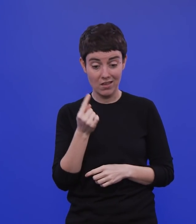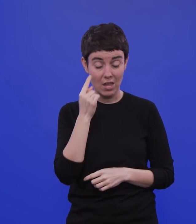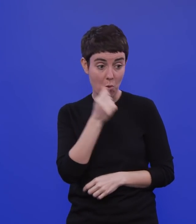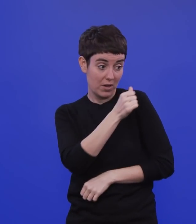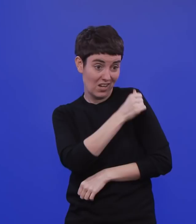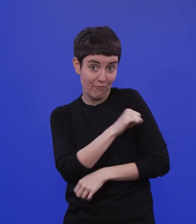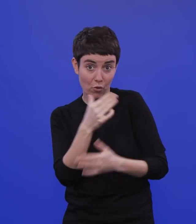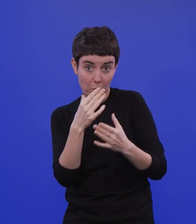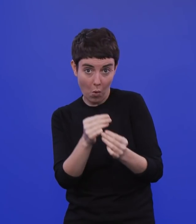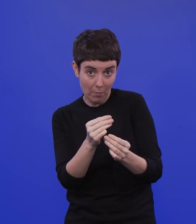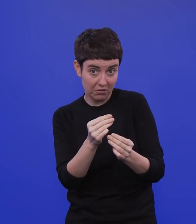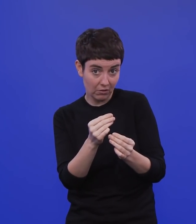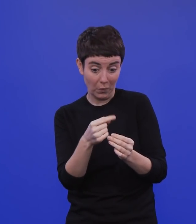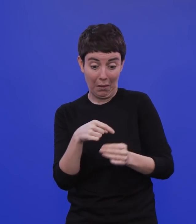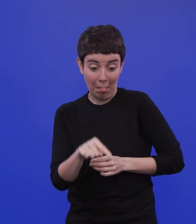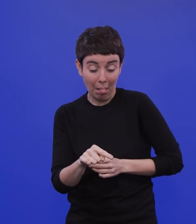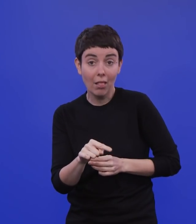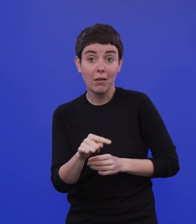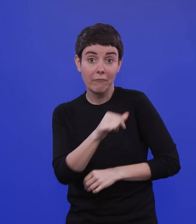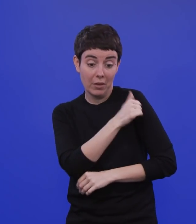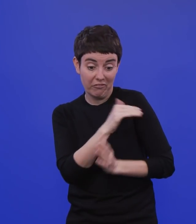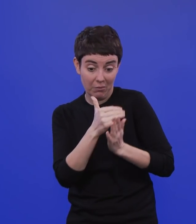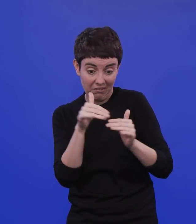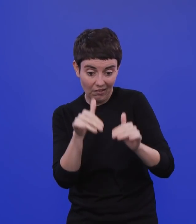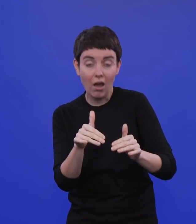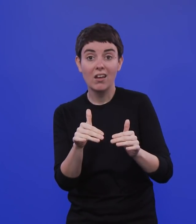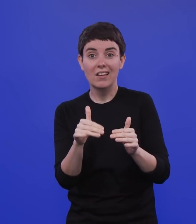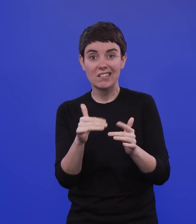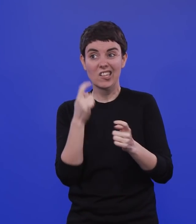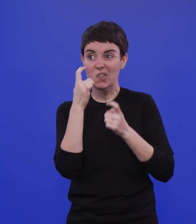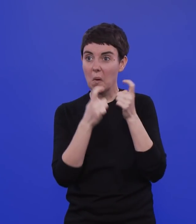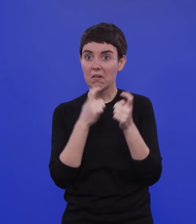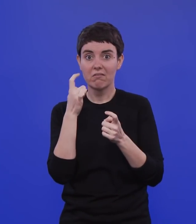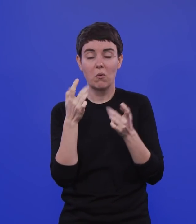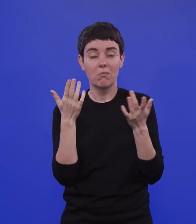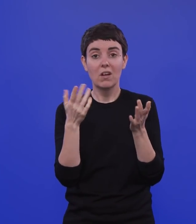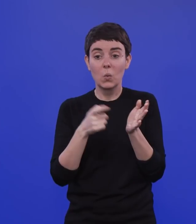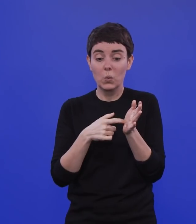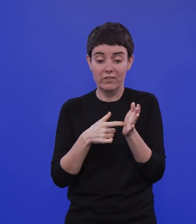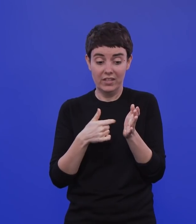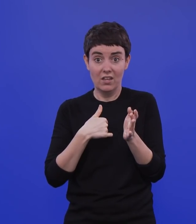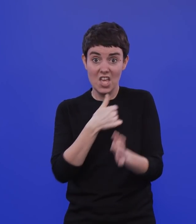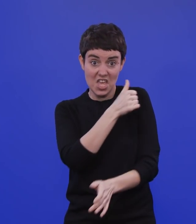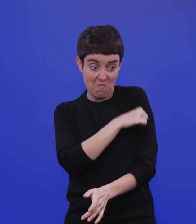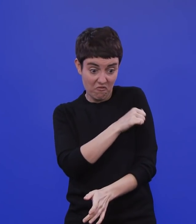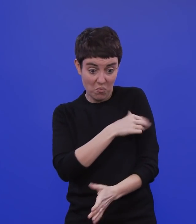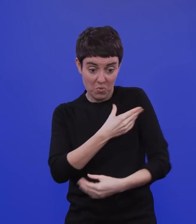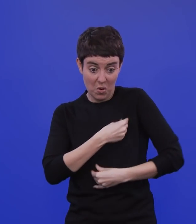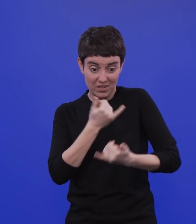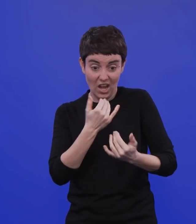geimpft wurden, da immer mal wieder Sorgen drum machen, weil sie eben sagen, wird meine Impfung damit wertlos? Auch wenn wir das in